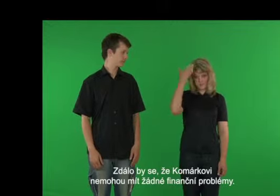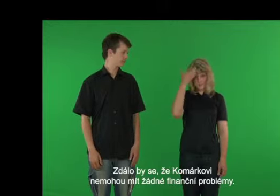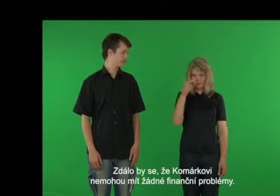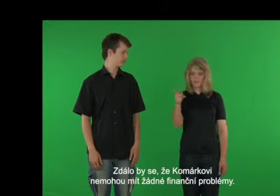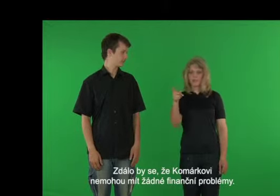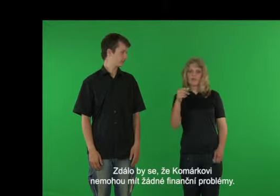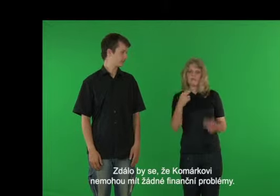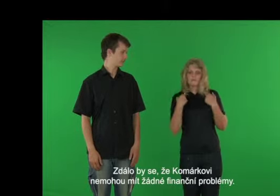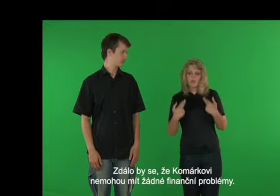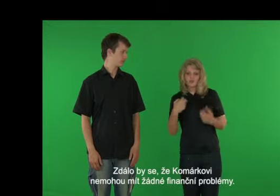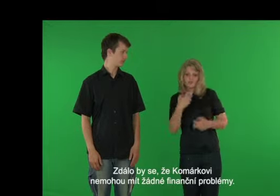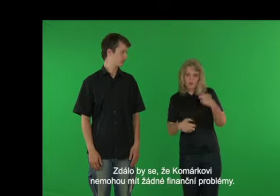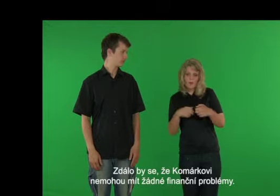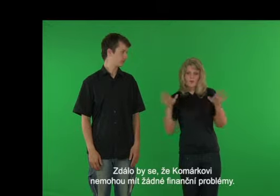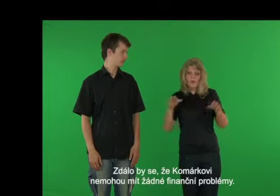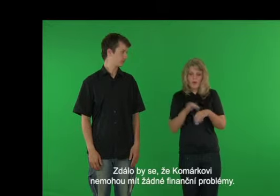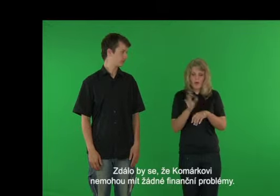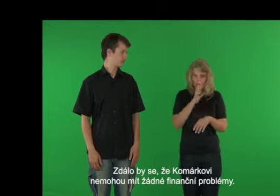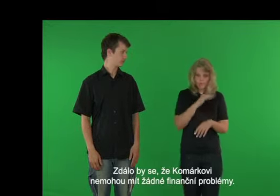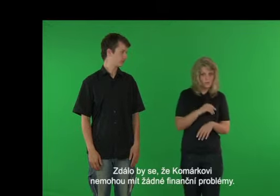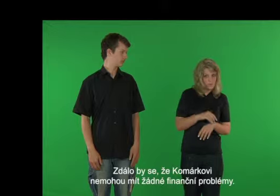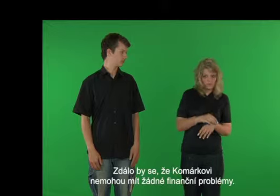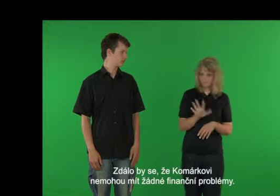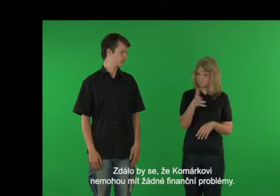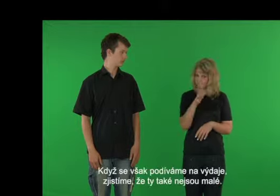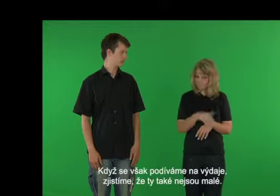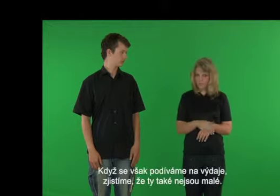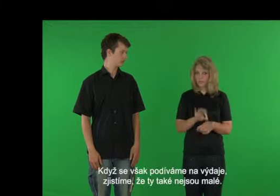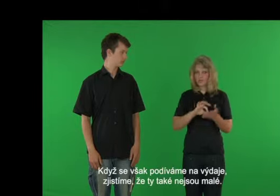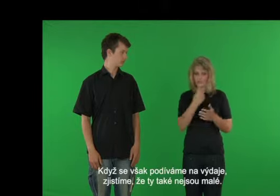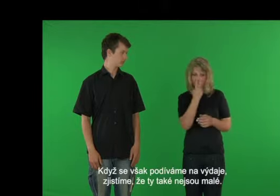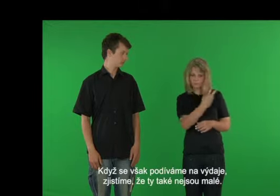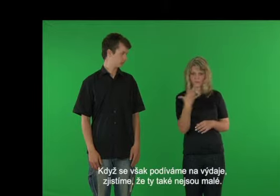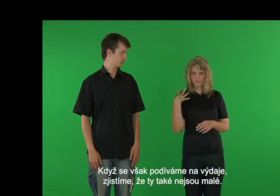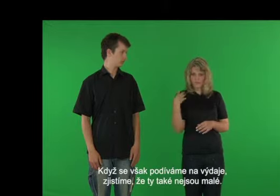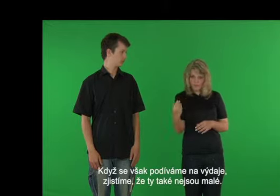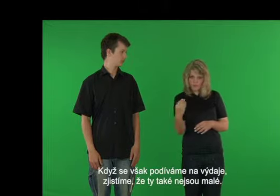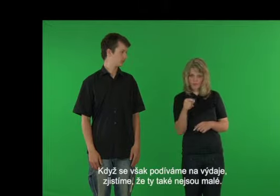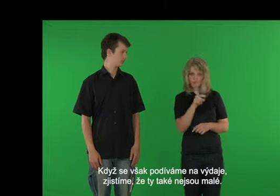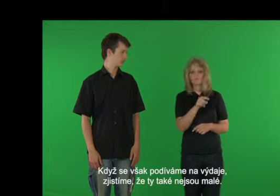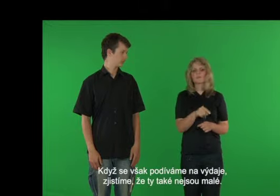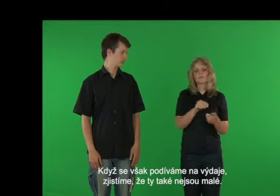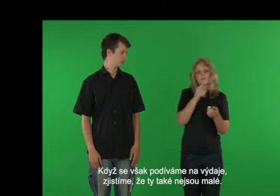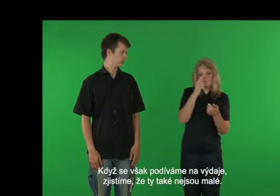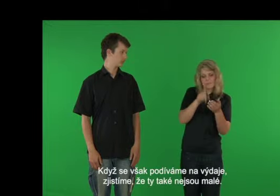Zdálo by se, že Komárkovi nemohou mít žádné finanční problémy. Když se však podíváme na výdaje,